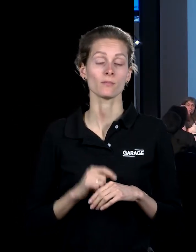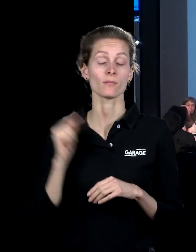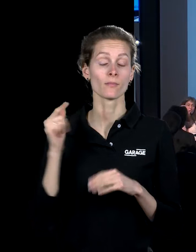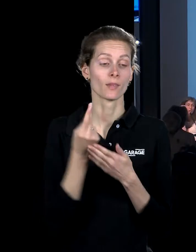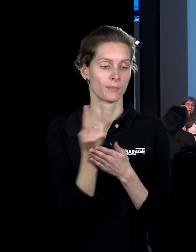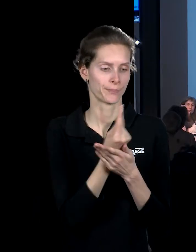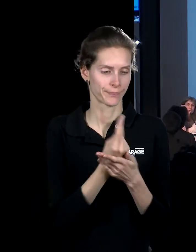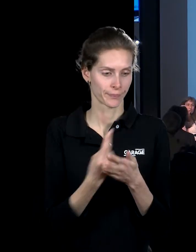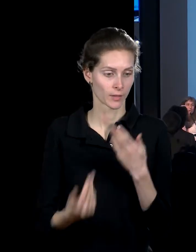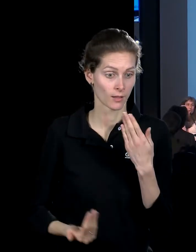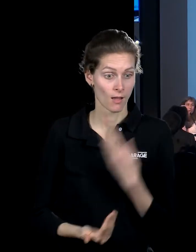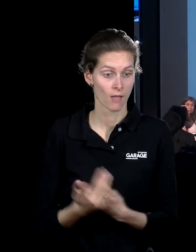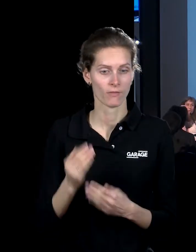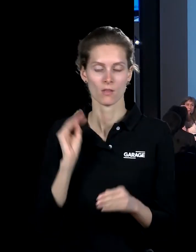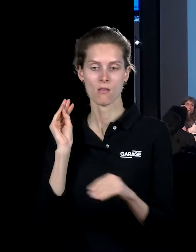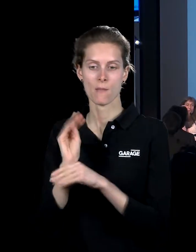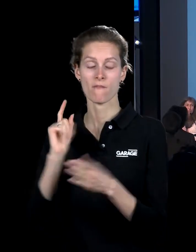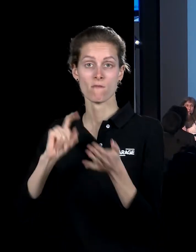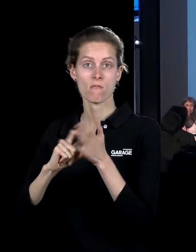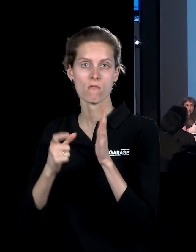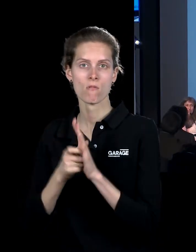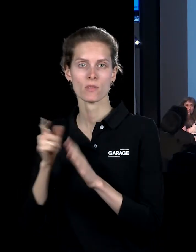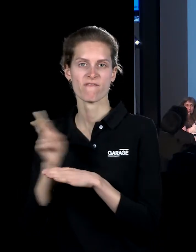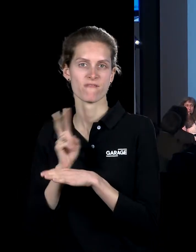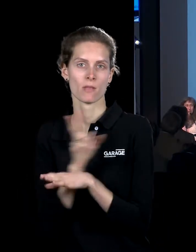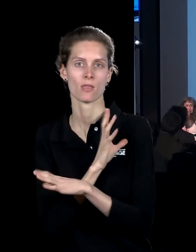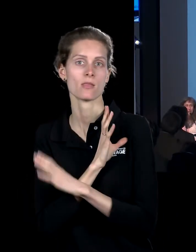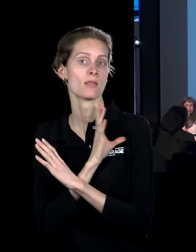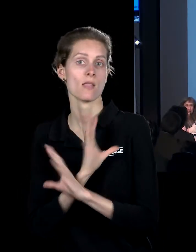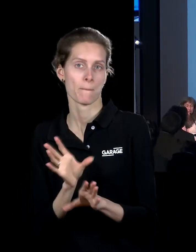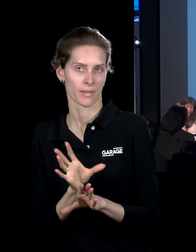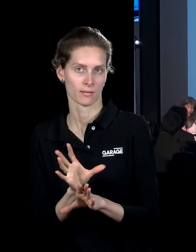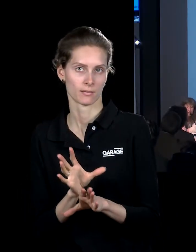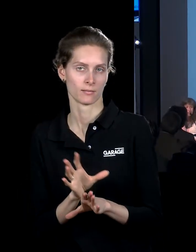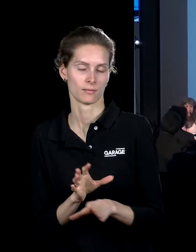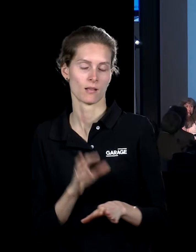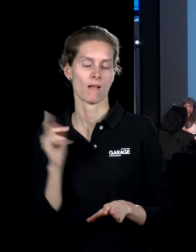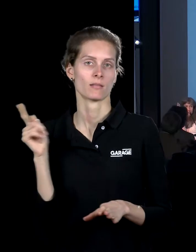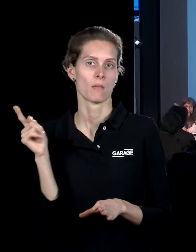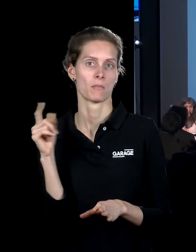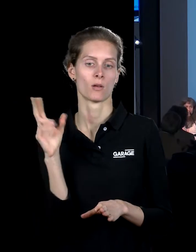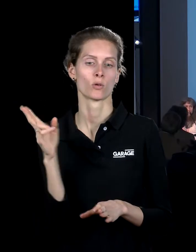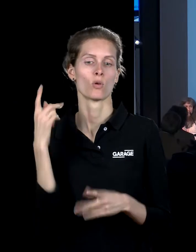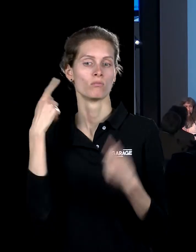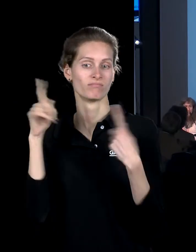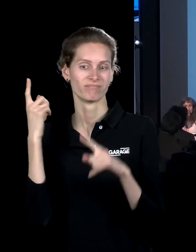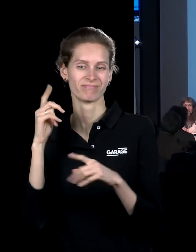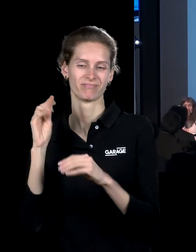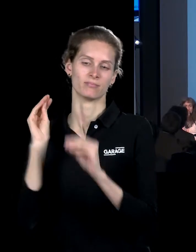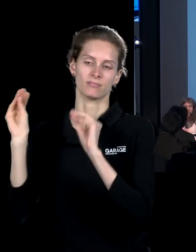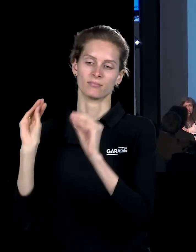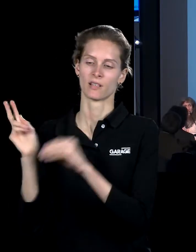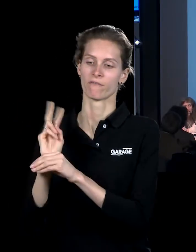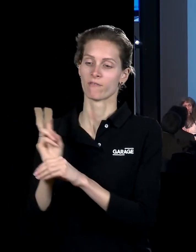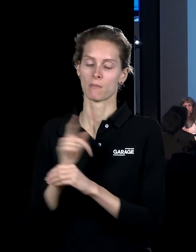комнату, которой не было в фильме, комнату, которой не предполагали авторы фильма и создатели декорации,